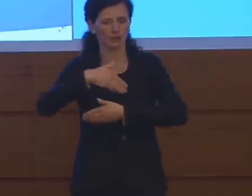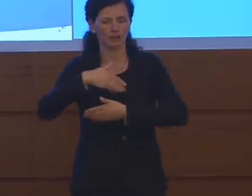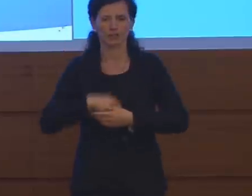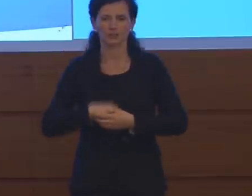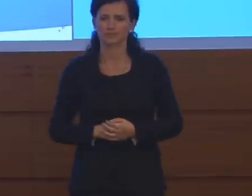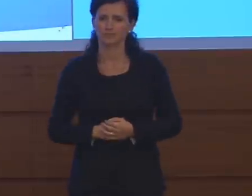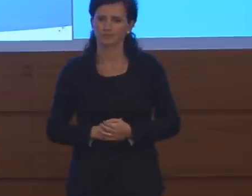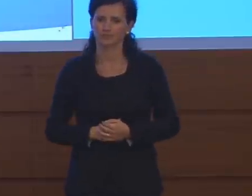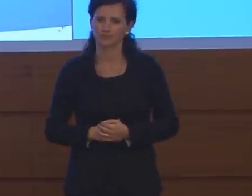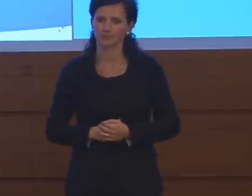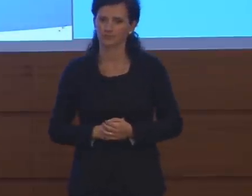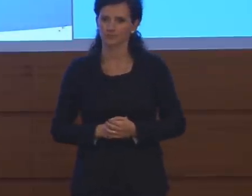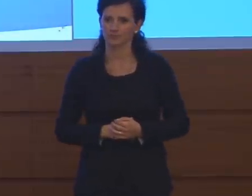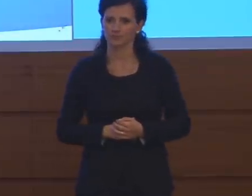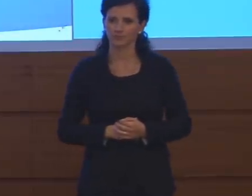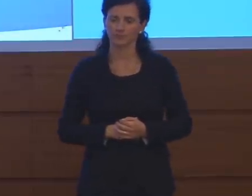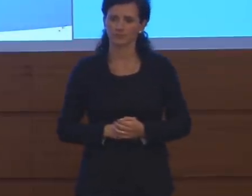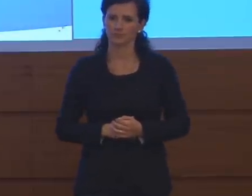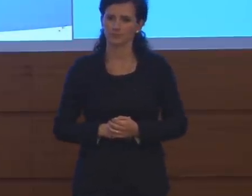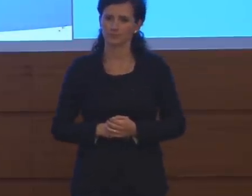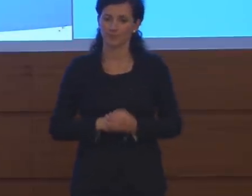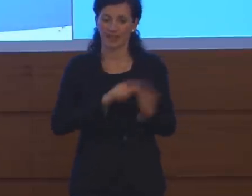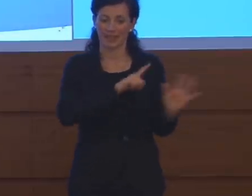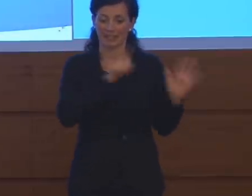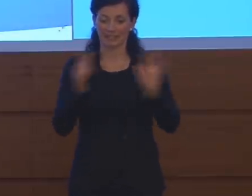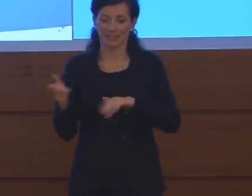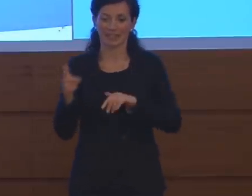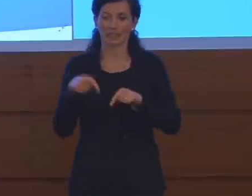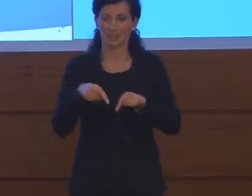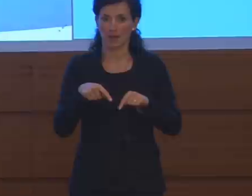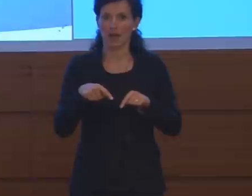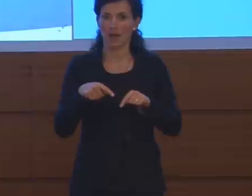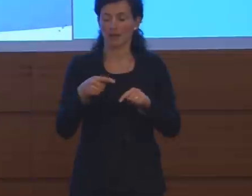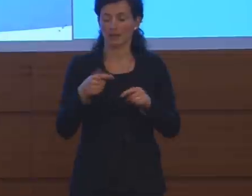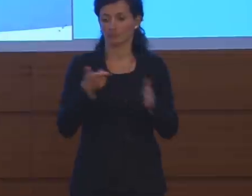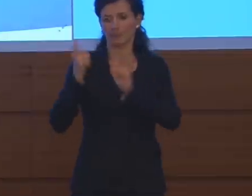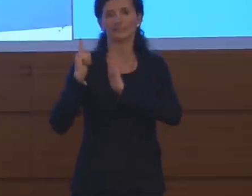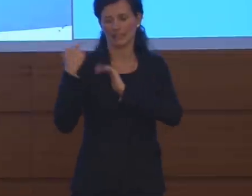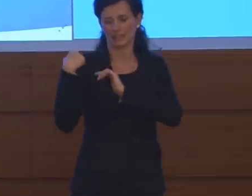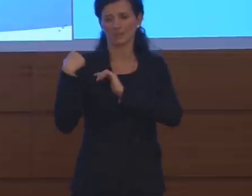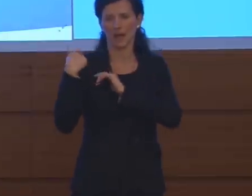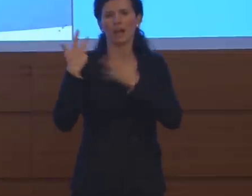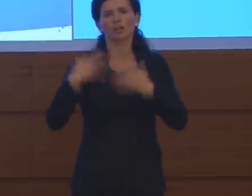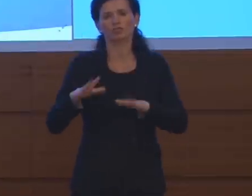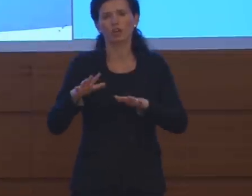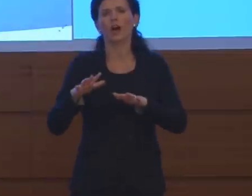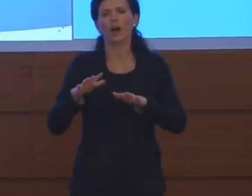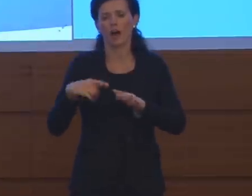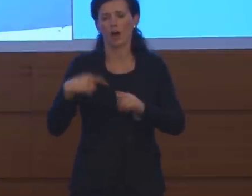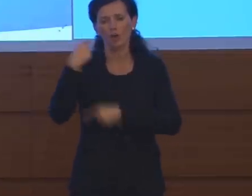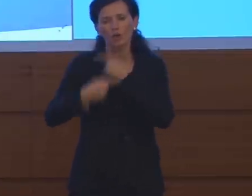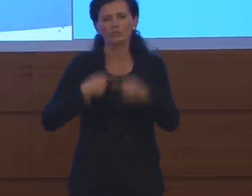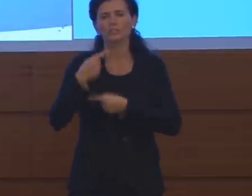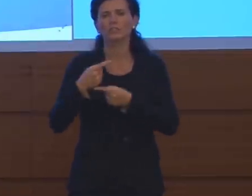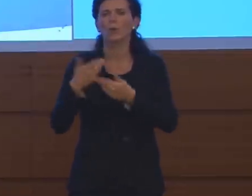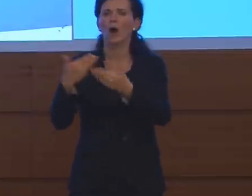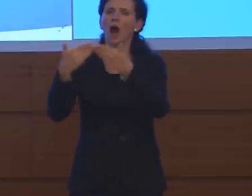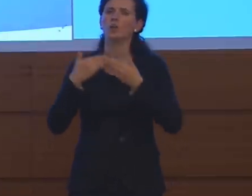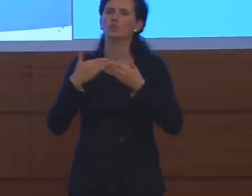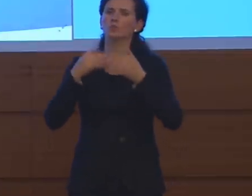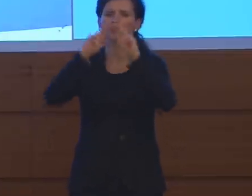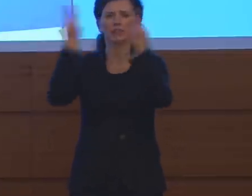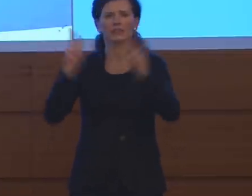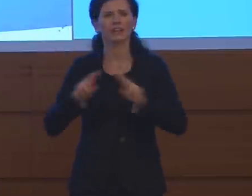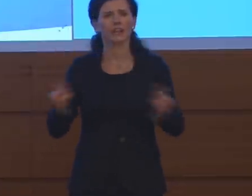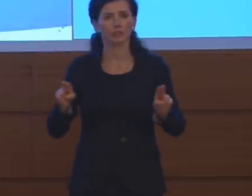Voglio anche ricordare che in questa settimana sono proseguiti gli aiuti internazionali che la protezione civile, il